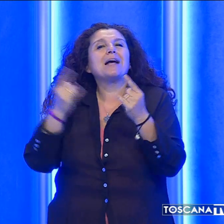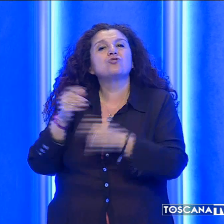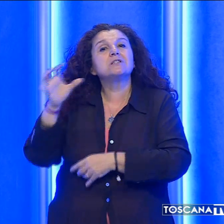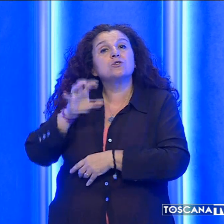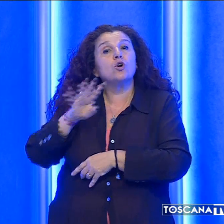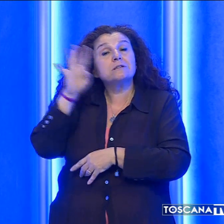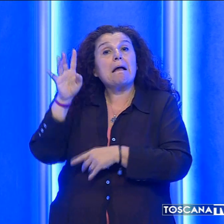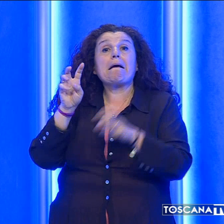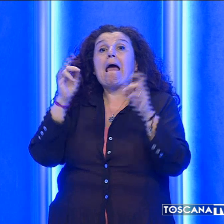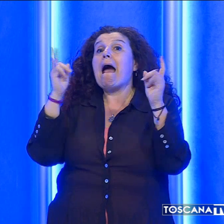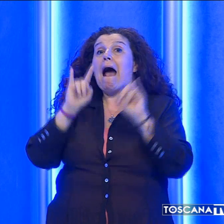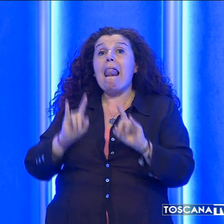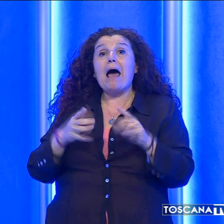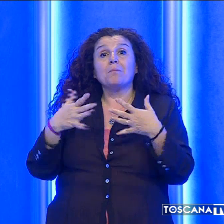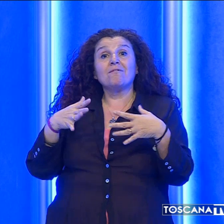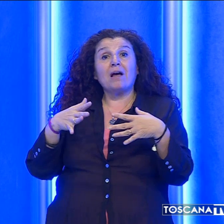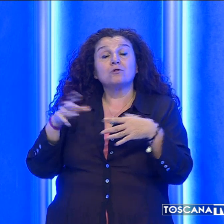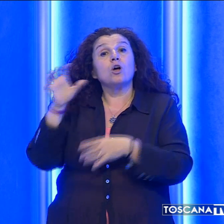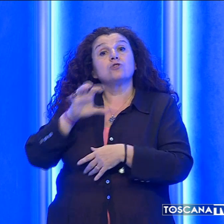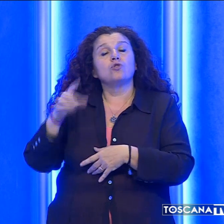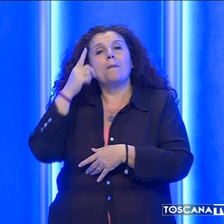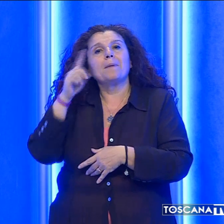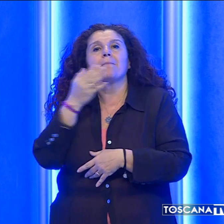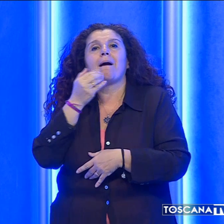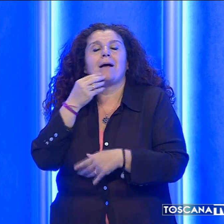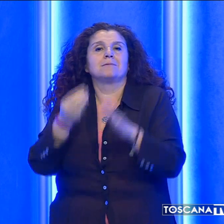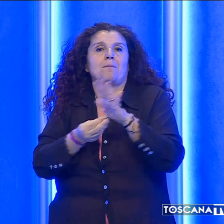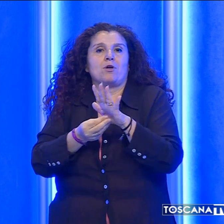lanciato l'allarme alla regione sul problema degli organici.